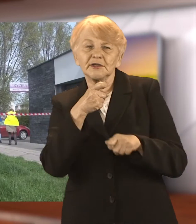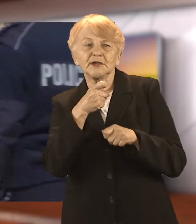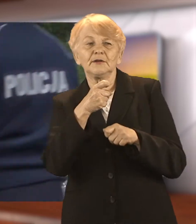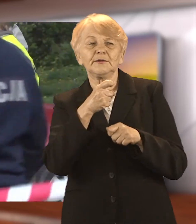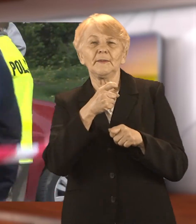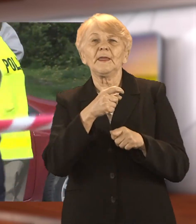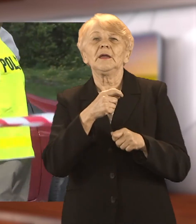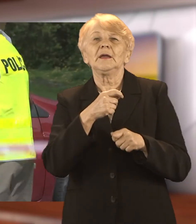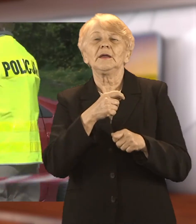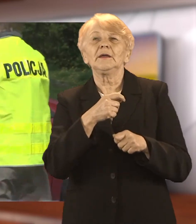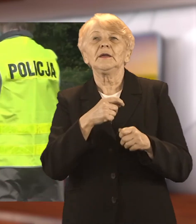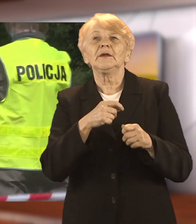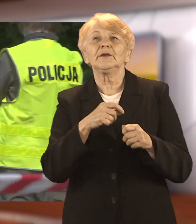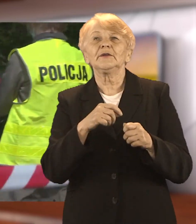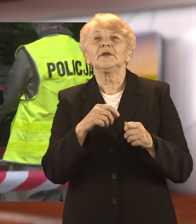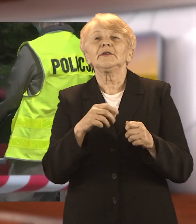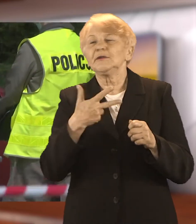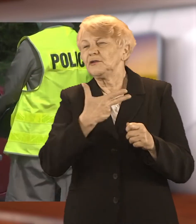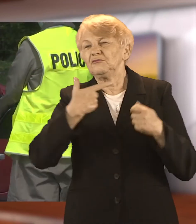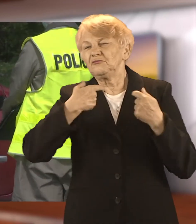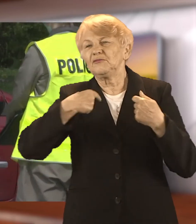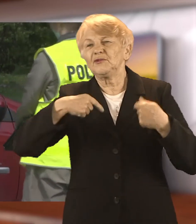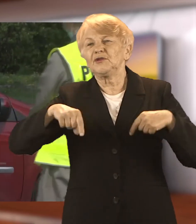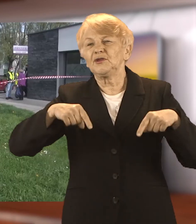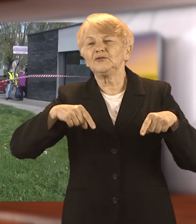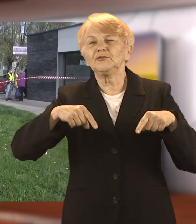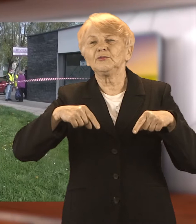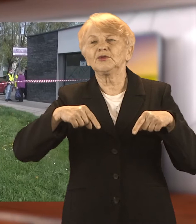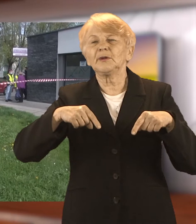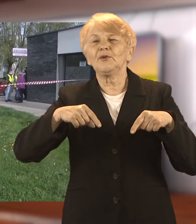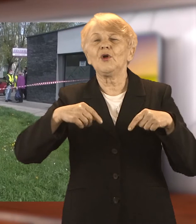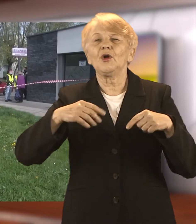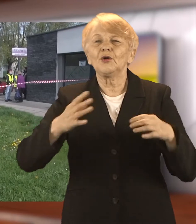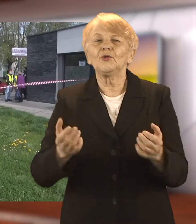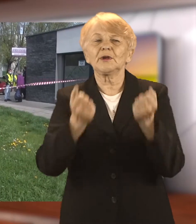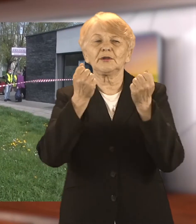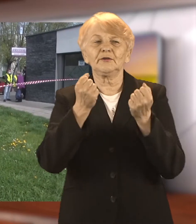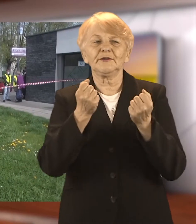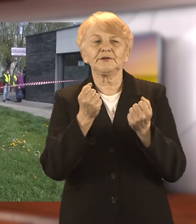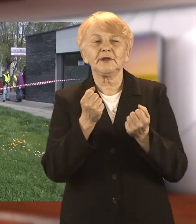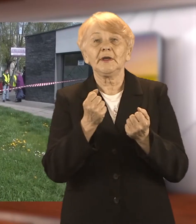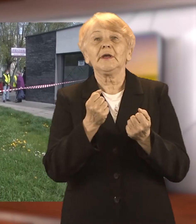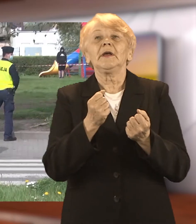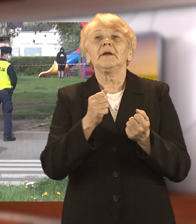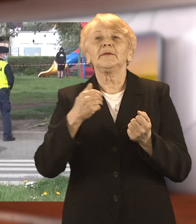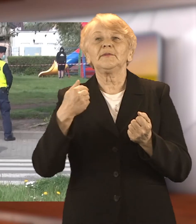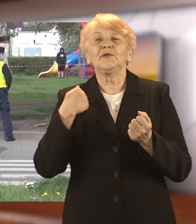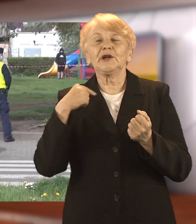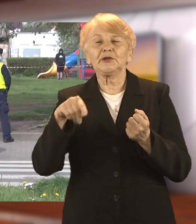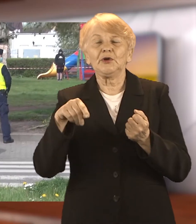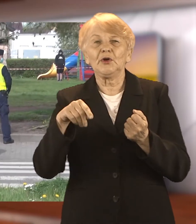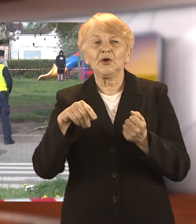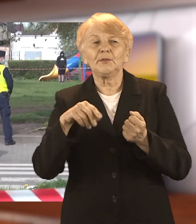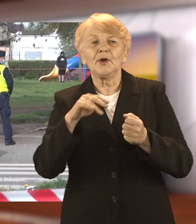poinformowana o podejrzanej osobie będącej prawdopodobnie pod wpływem alkoholu lub innych środków odurzających, która